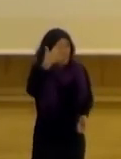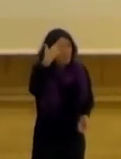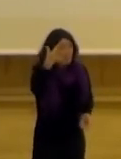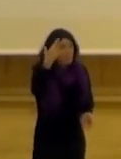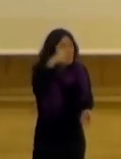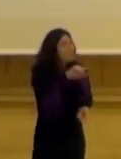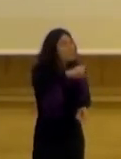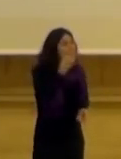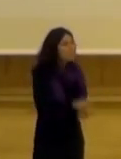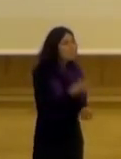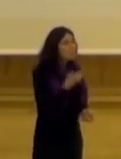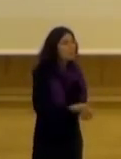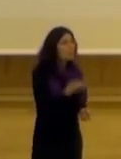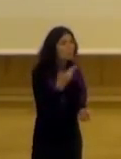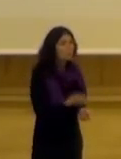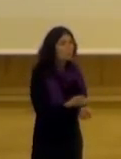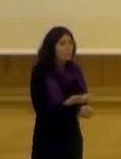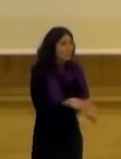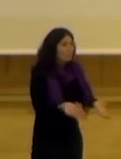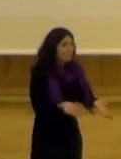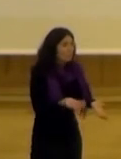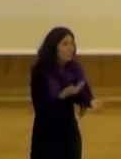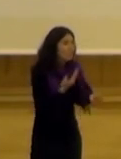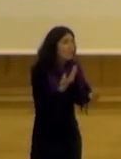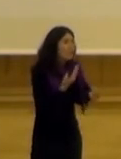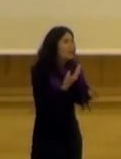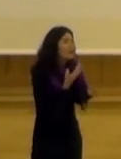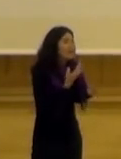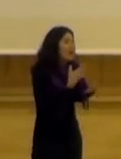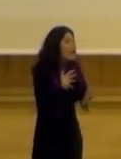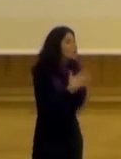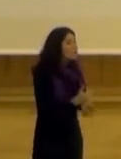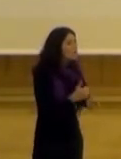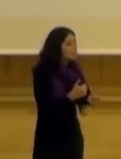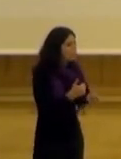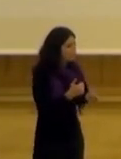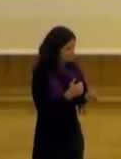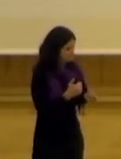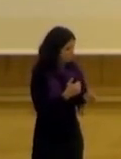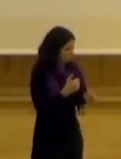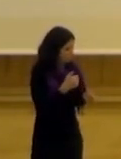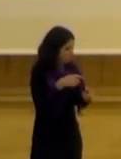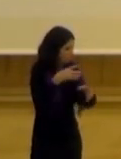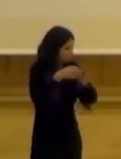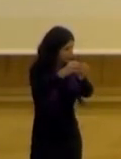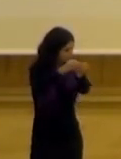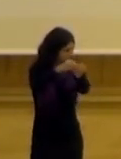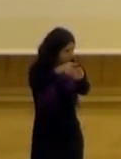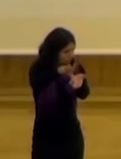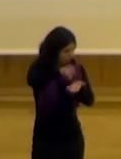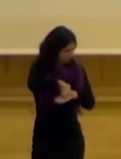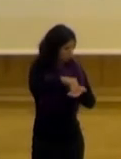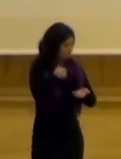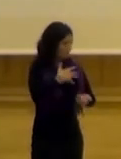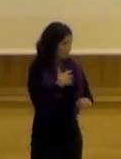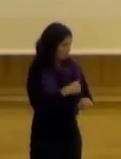importante en qué medida el ayuntamiento sea receptivo a lo que se hace en ese caso